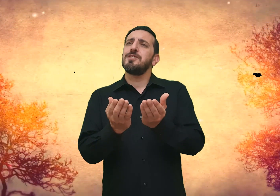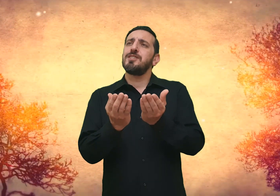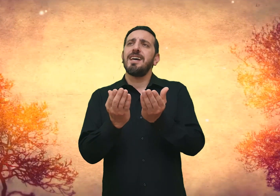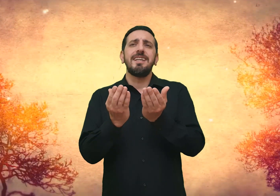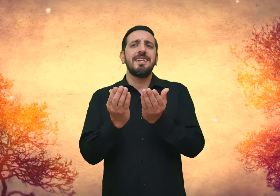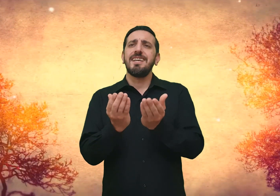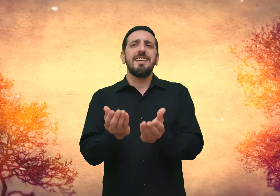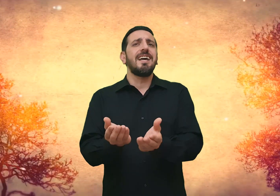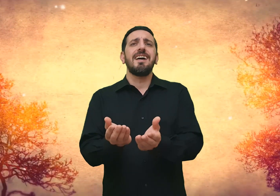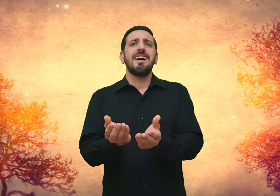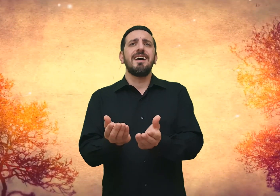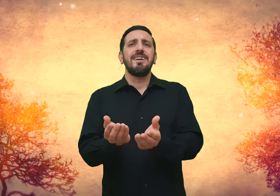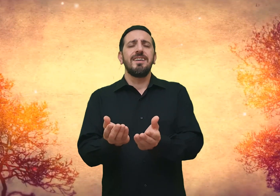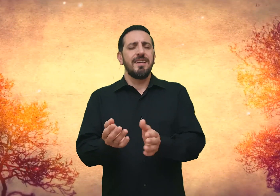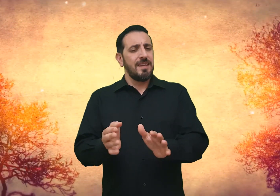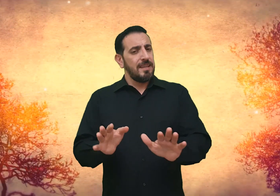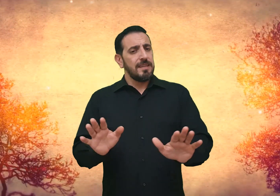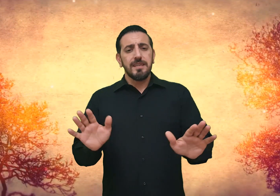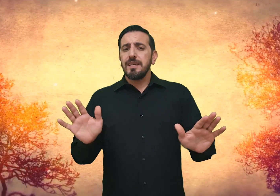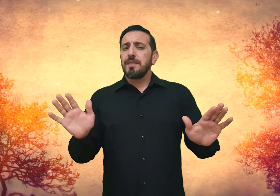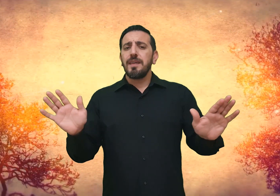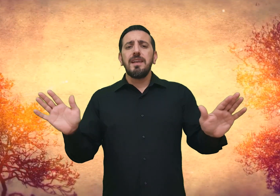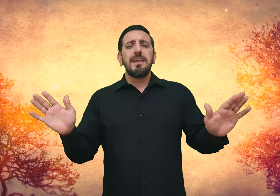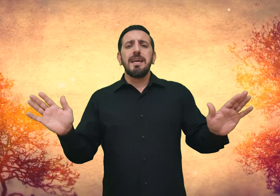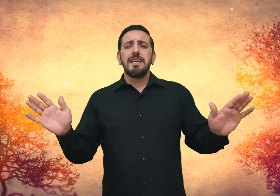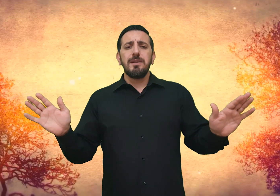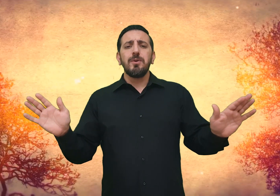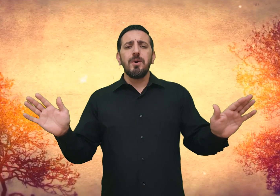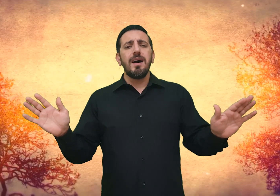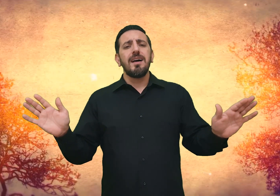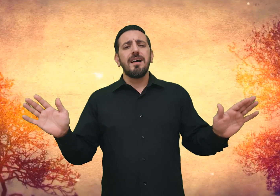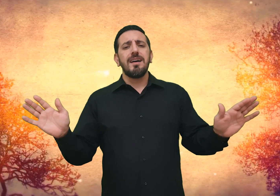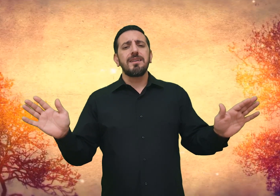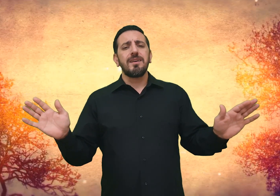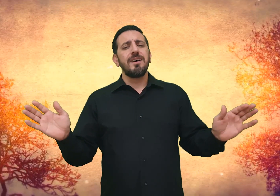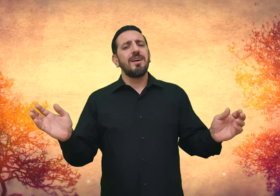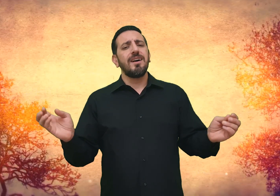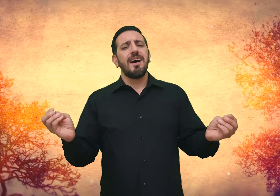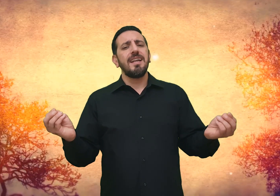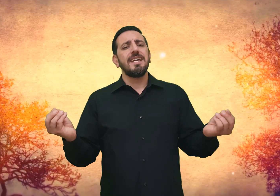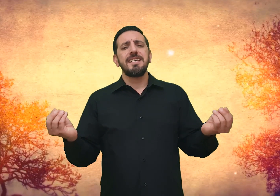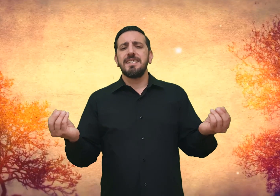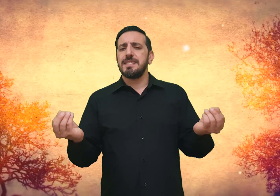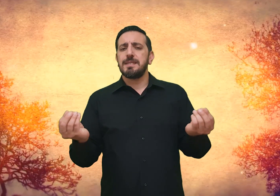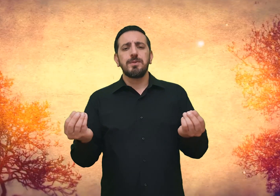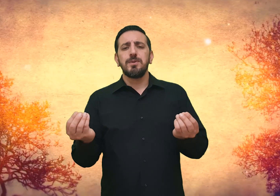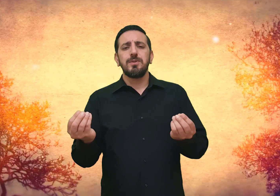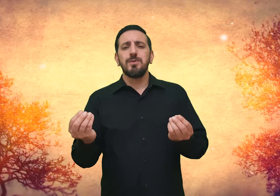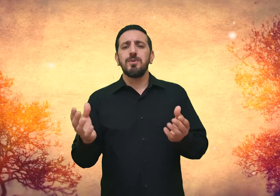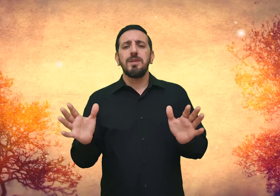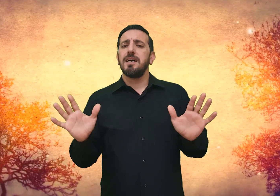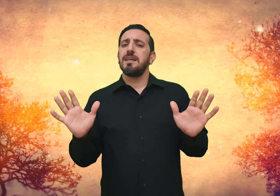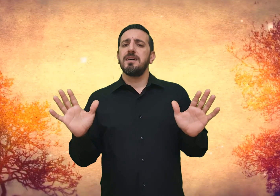جليلا إذا الليل أرخى علينا السدولا